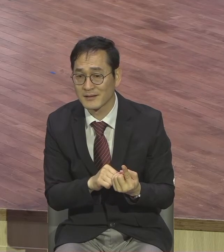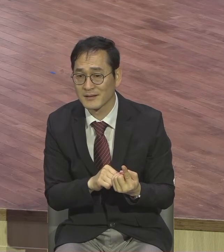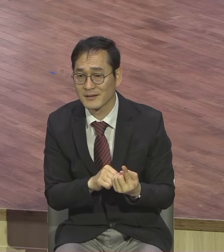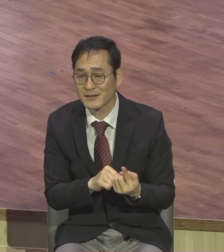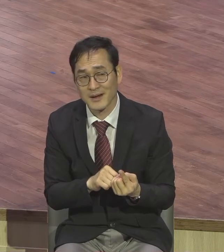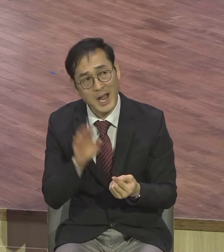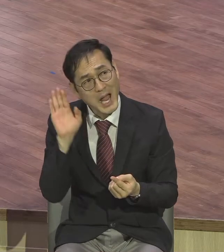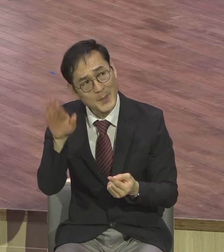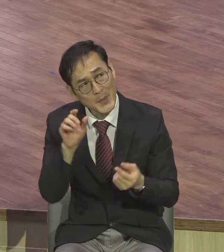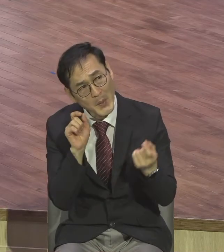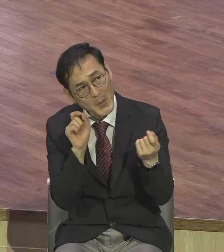오셔야 되니까